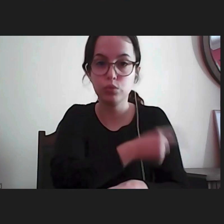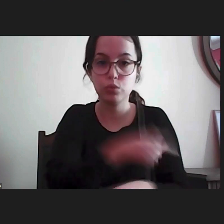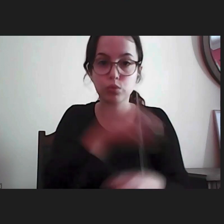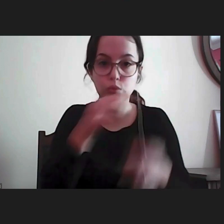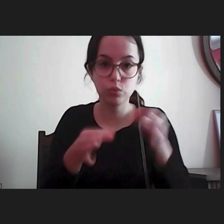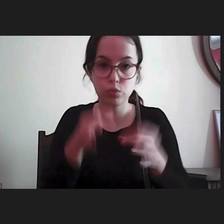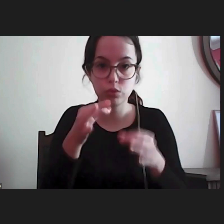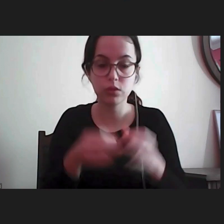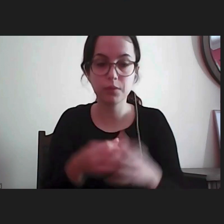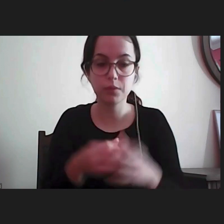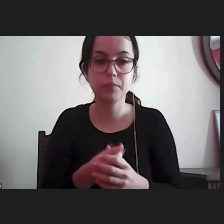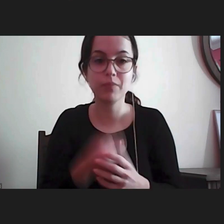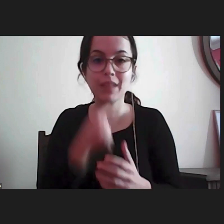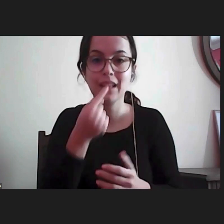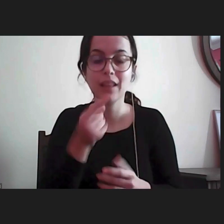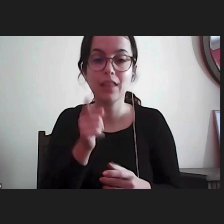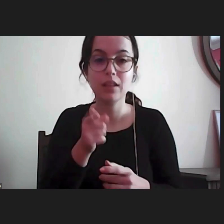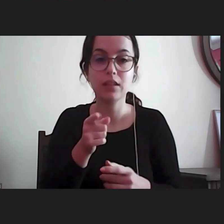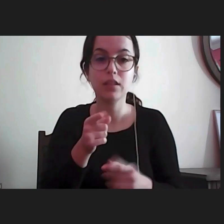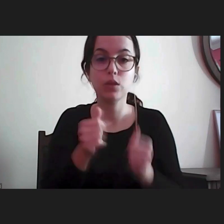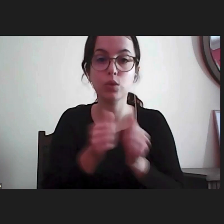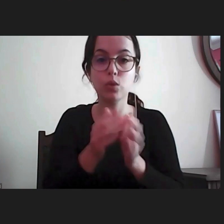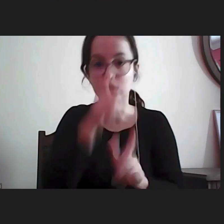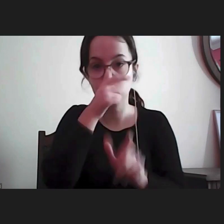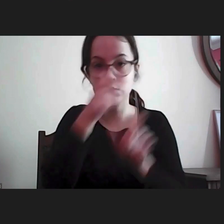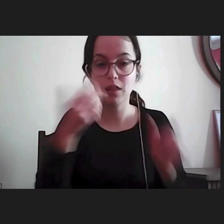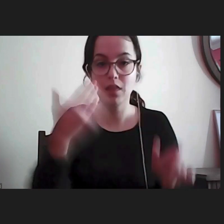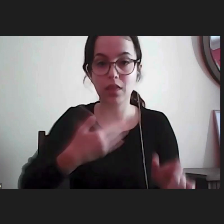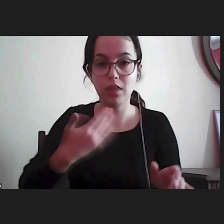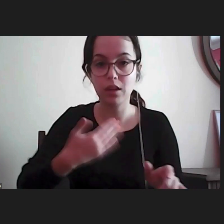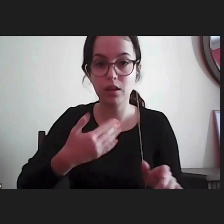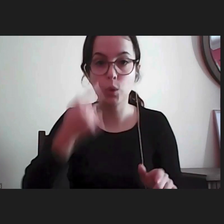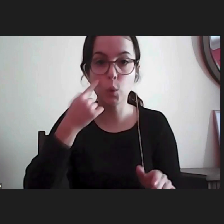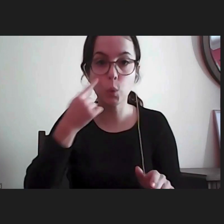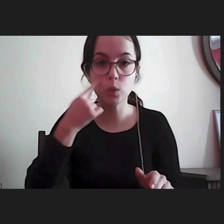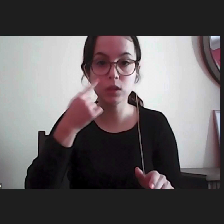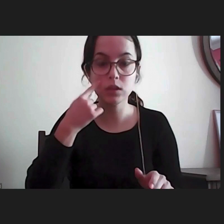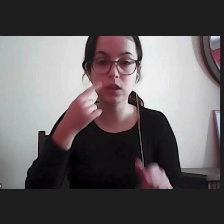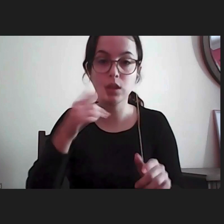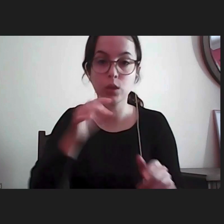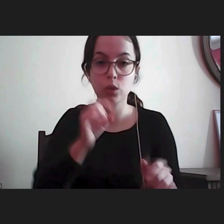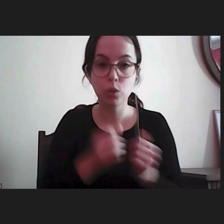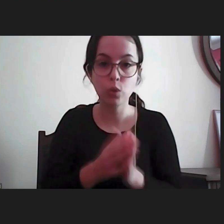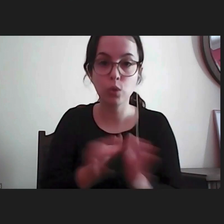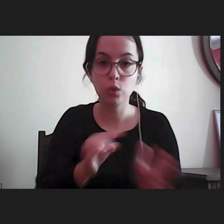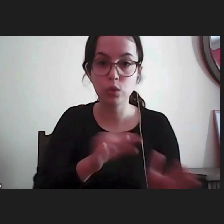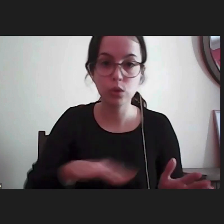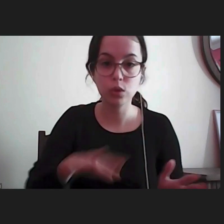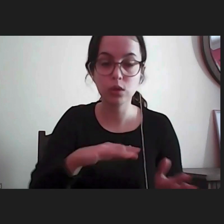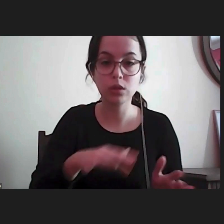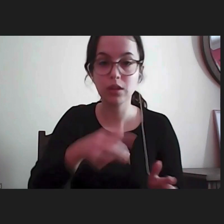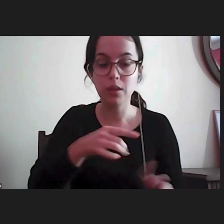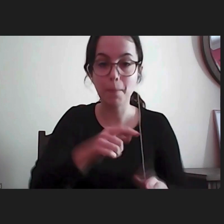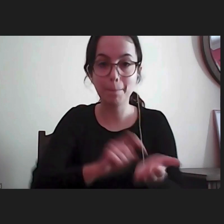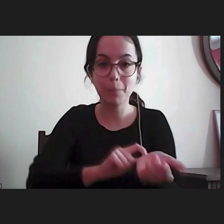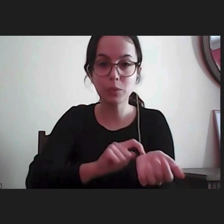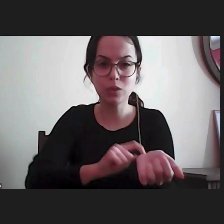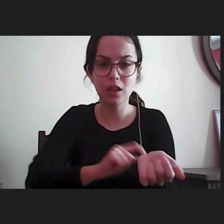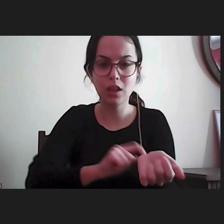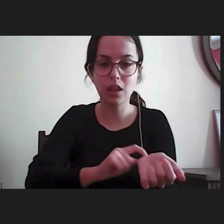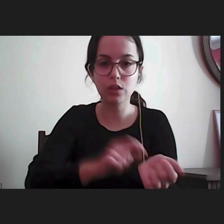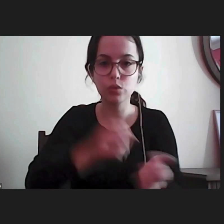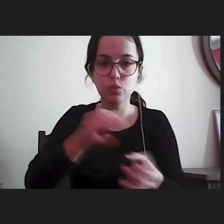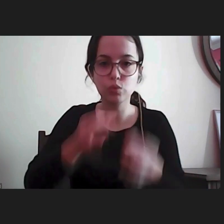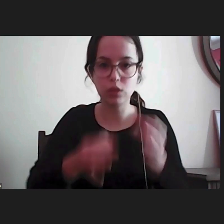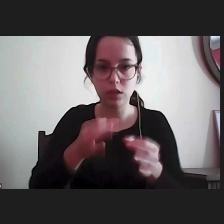que nos diz todos os indivíduos têm direito ao reconhecimento em todos os lugares da sua personalidade jurídica O caso